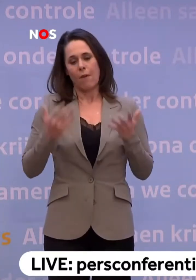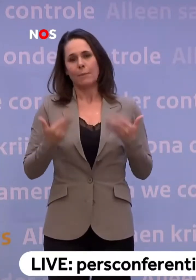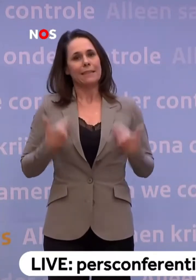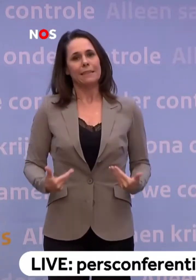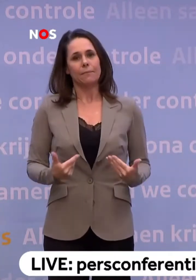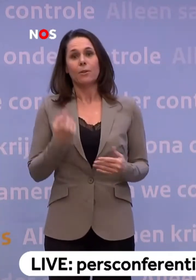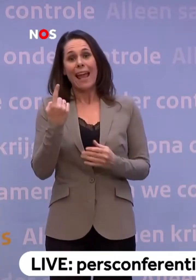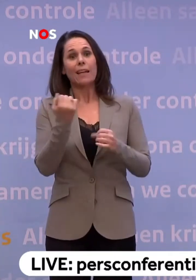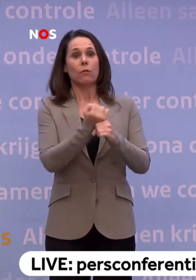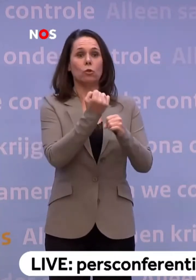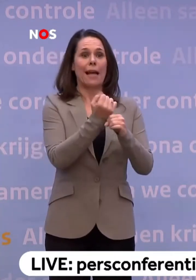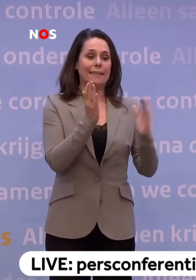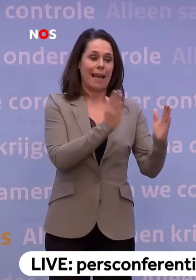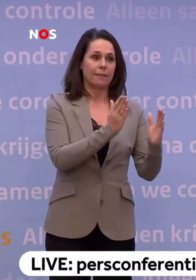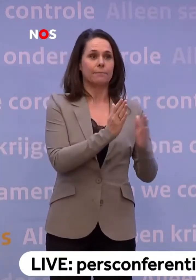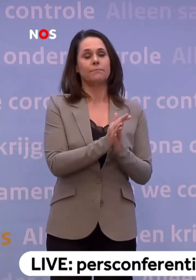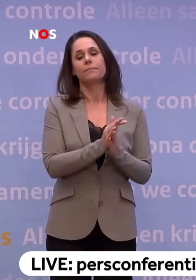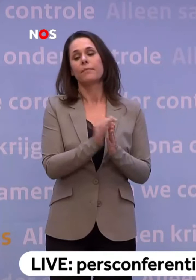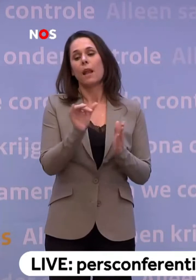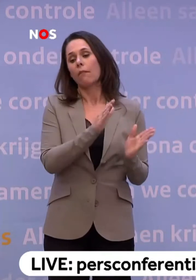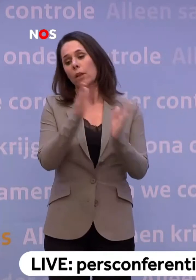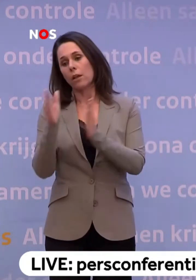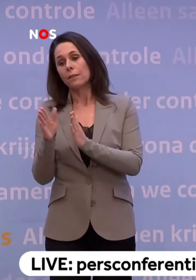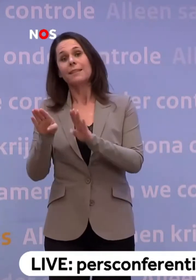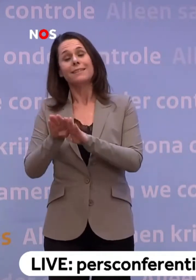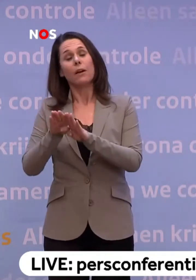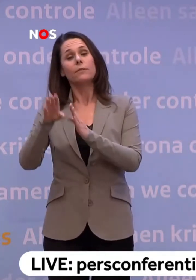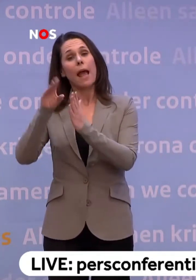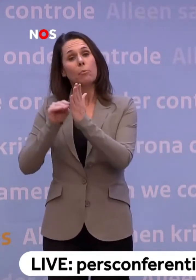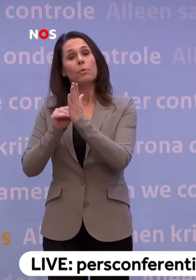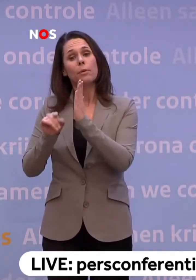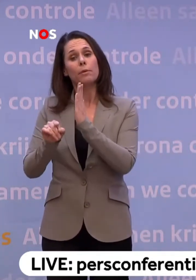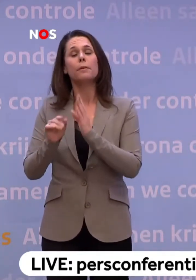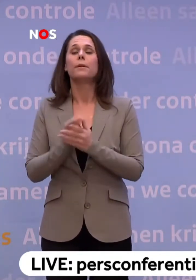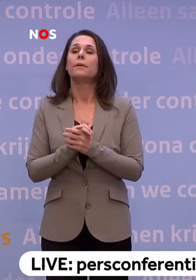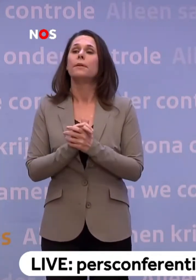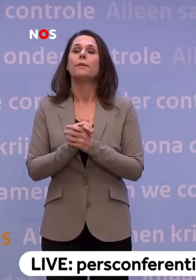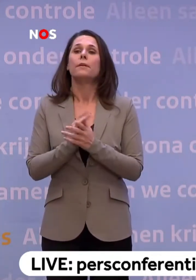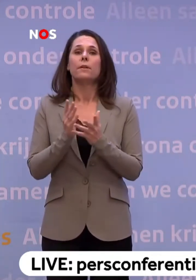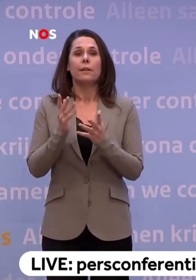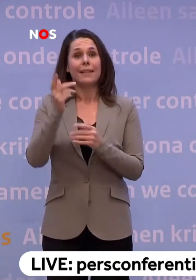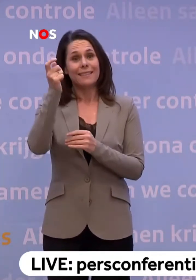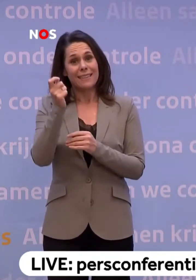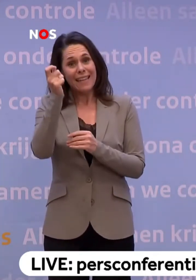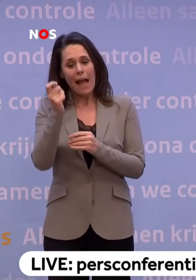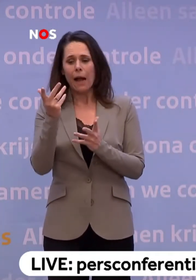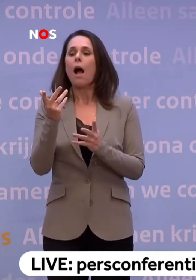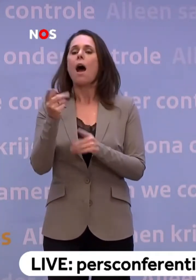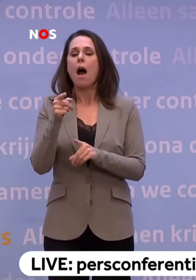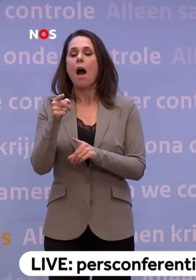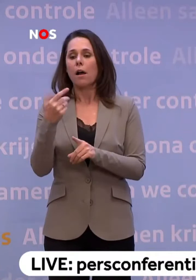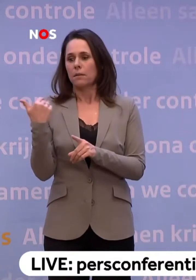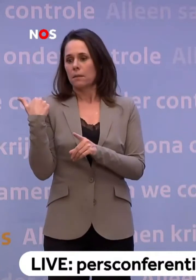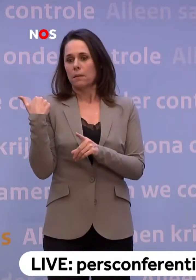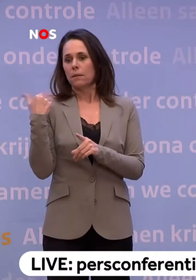Dat is de ene functionaliteit. De andere functionaliteit is de andere kant van diezelfde app... ...namelijk dat je het signaal kunt krijgen... je bent in de buurt geweest bij